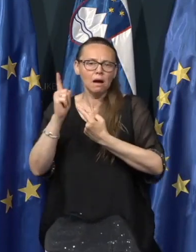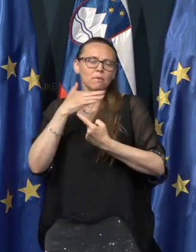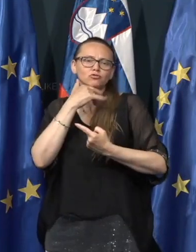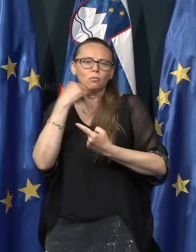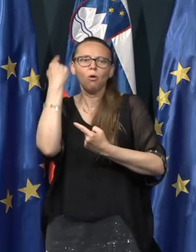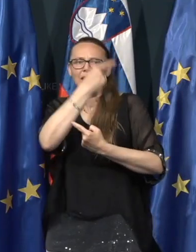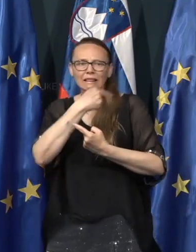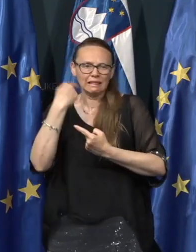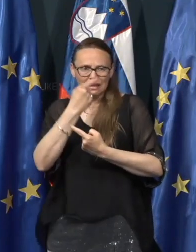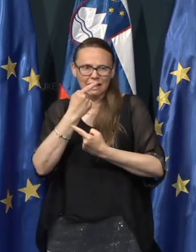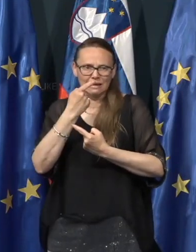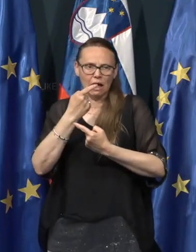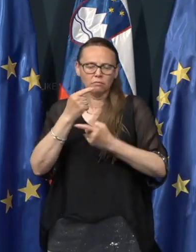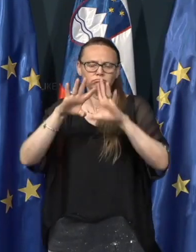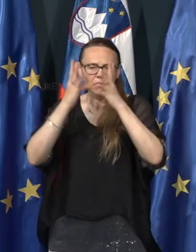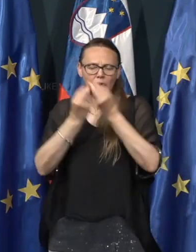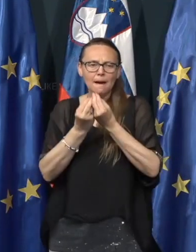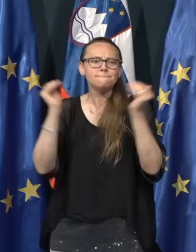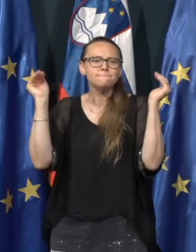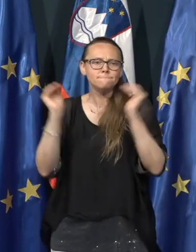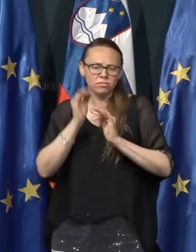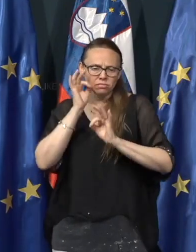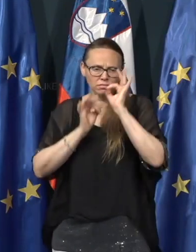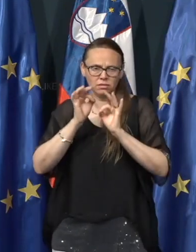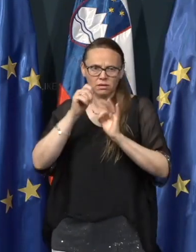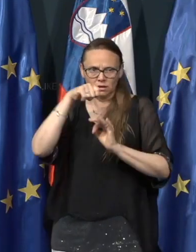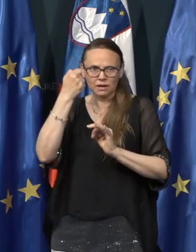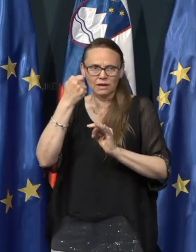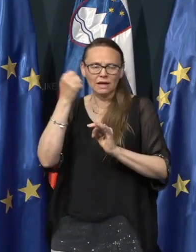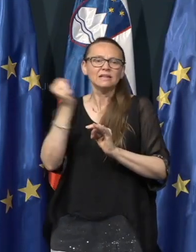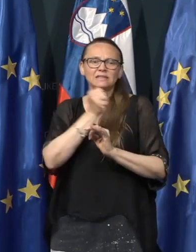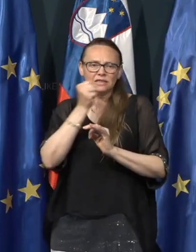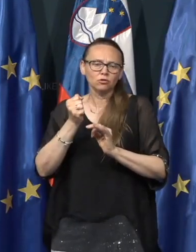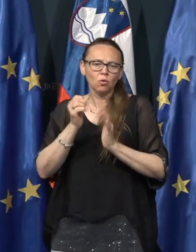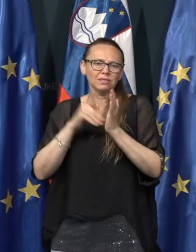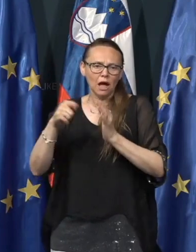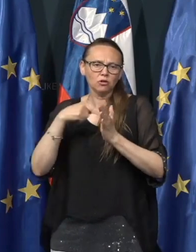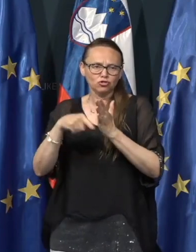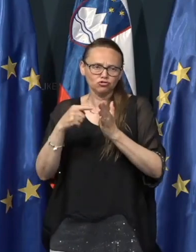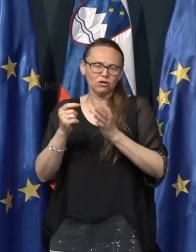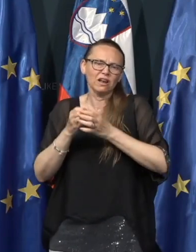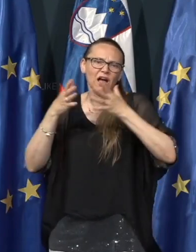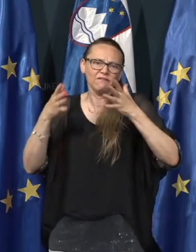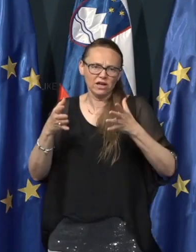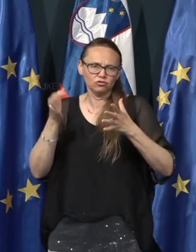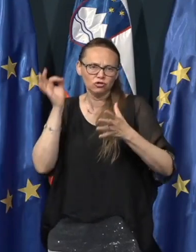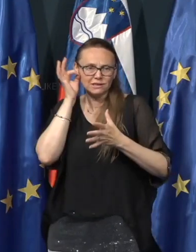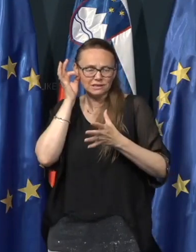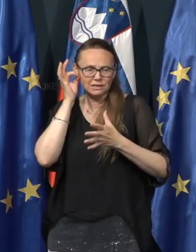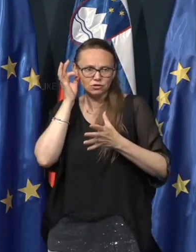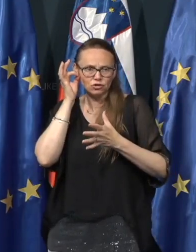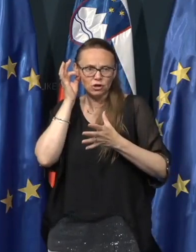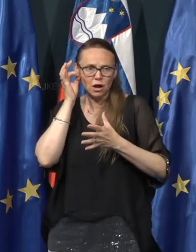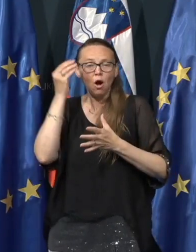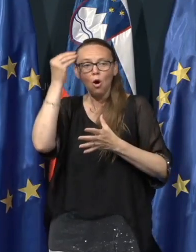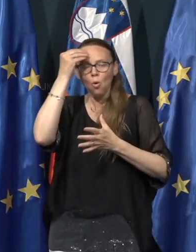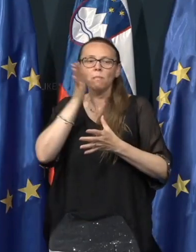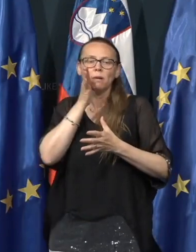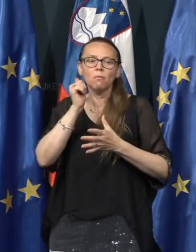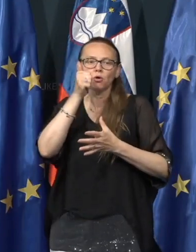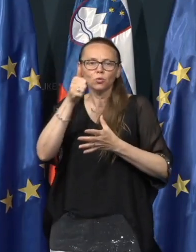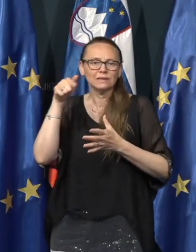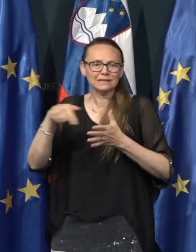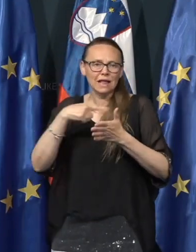nedeljah testiramo manj in potem taka številka kulminira in upamo lahko le, da se bo jutri ta